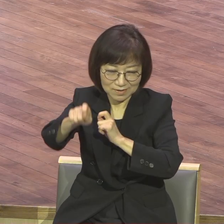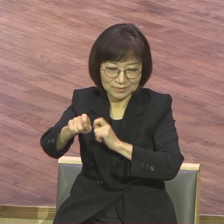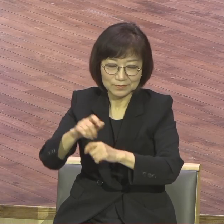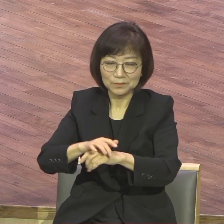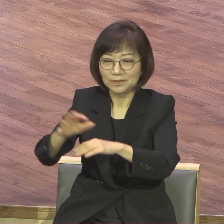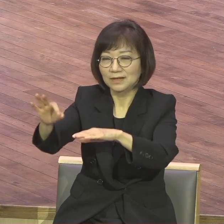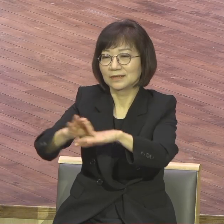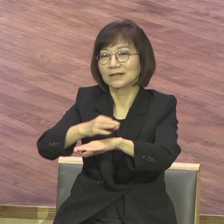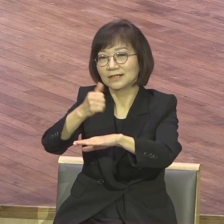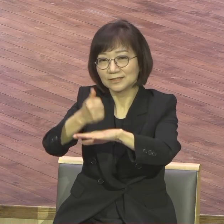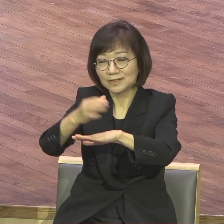아멘